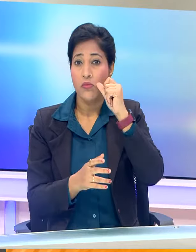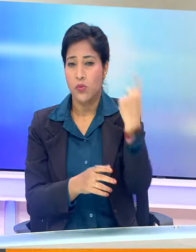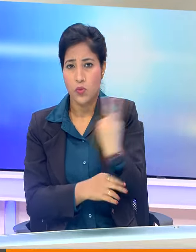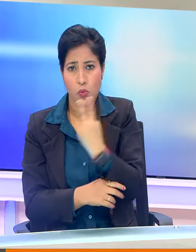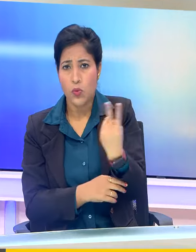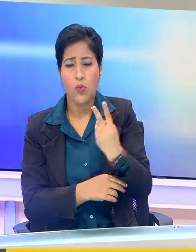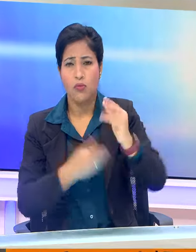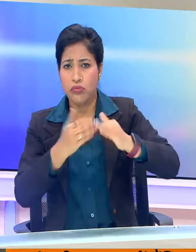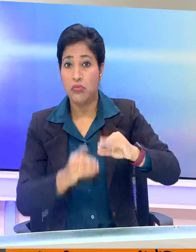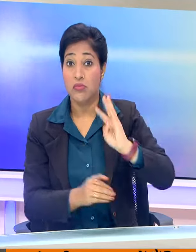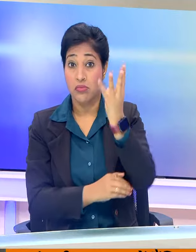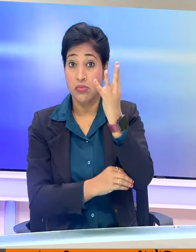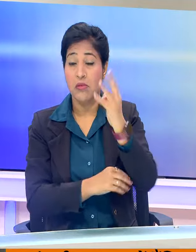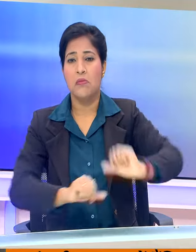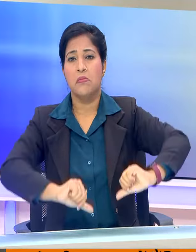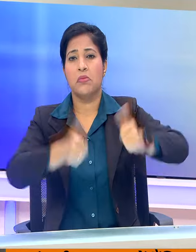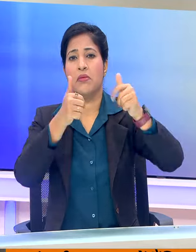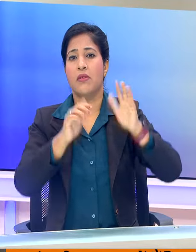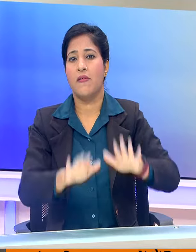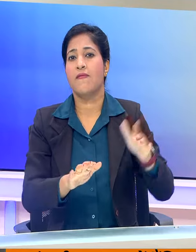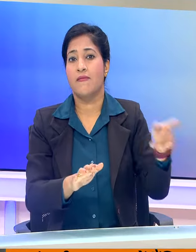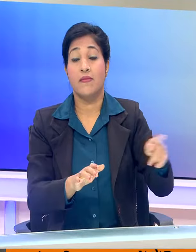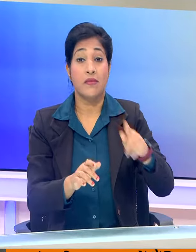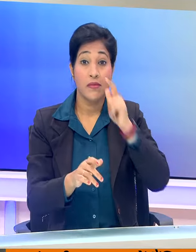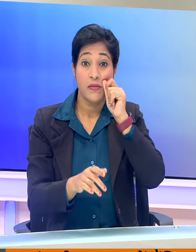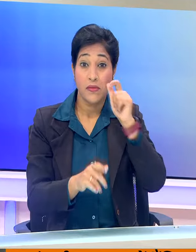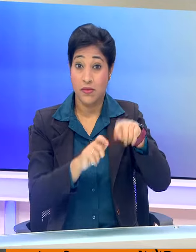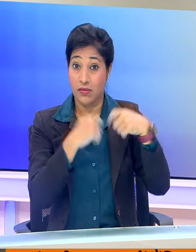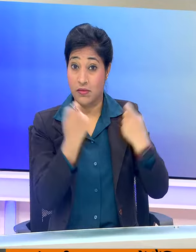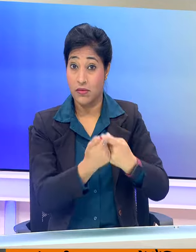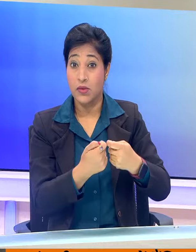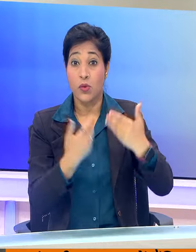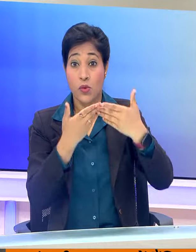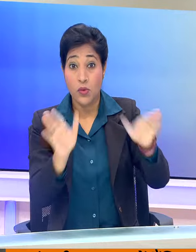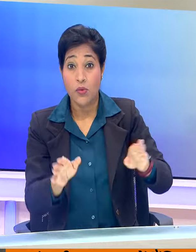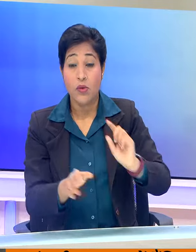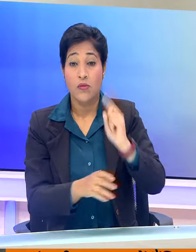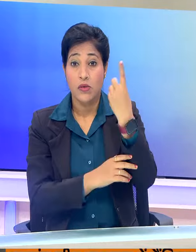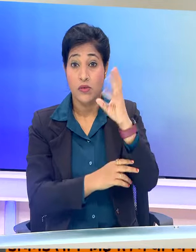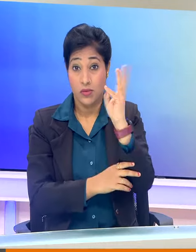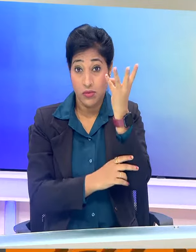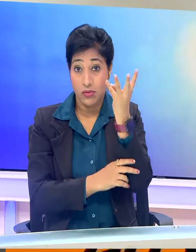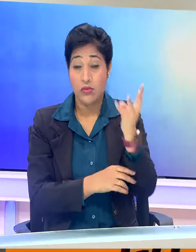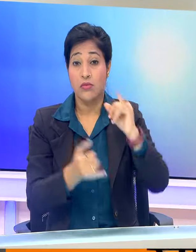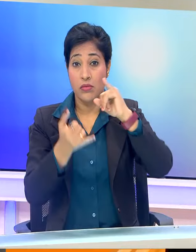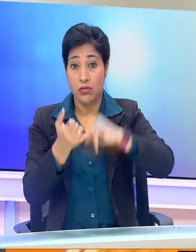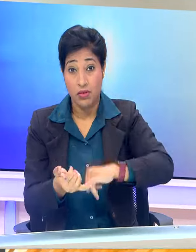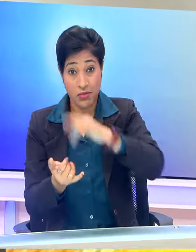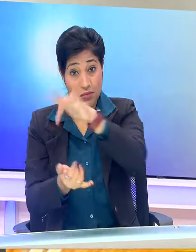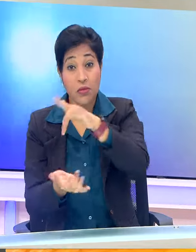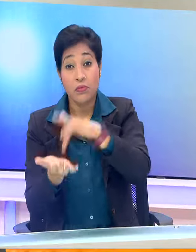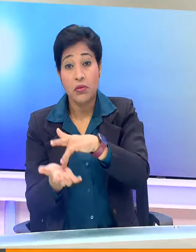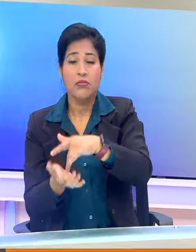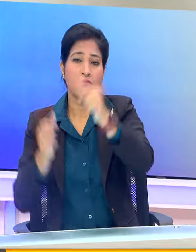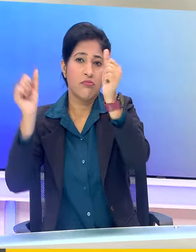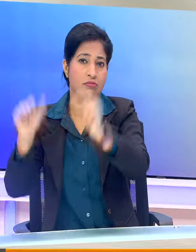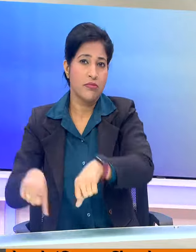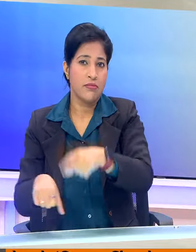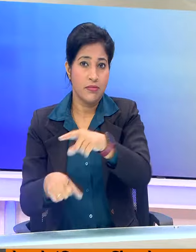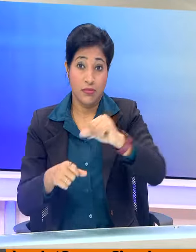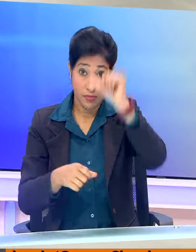में लगातार चौथी जीत हासल की है भारती पुरुष टीम ने ओपन वर्ग में चौथी दौर में सर्विया को हराने में सफलता पाई